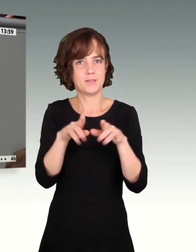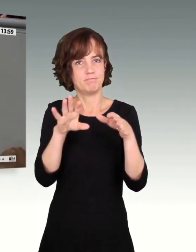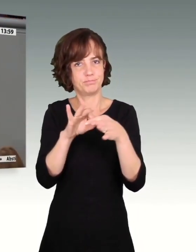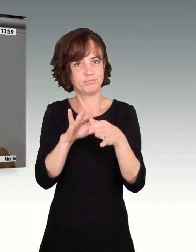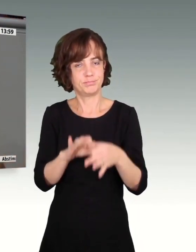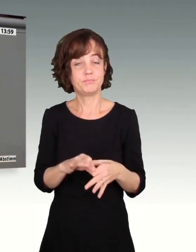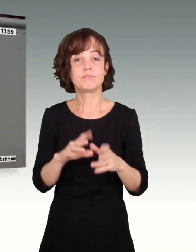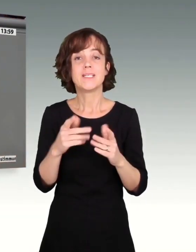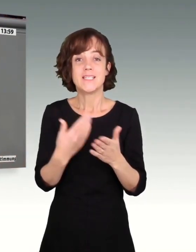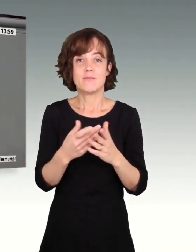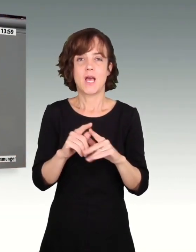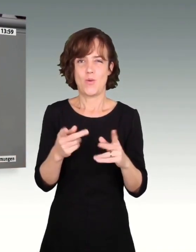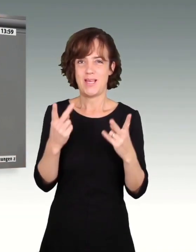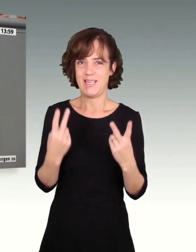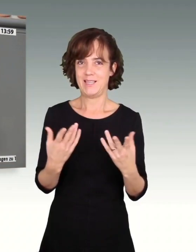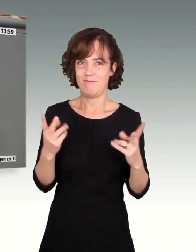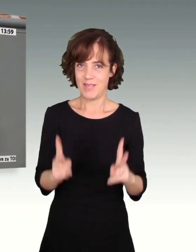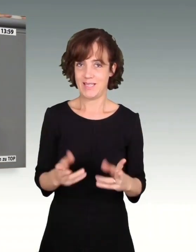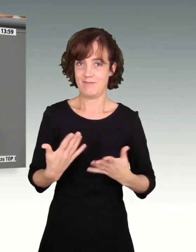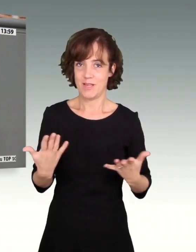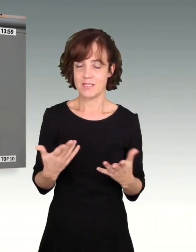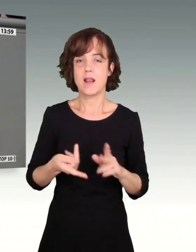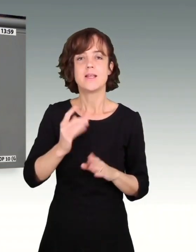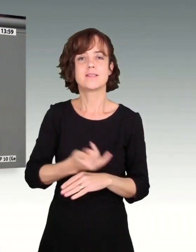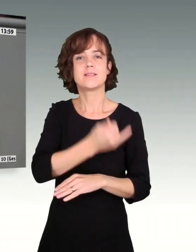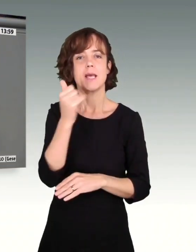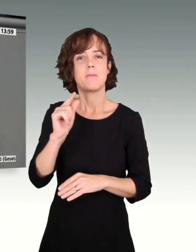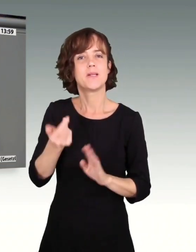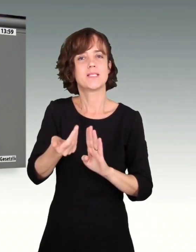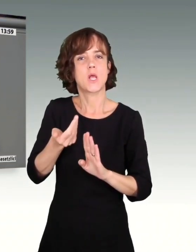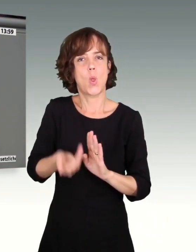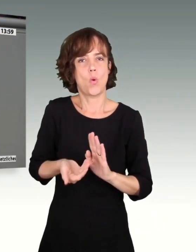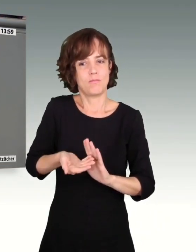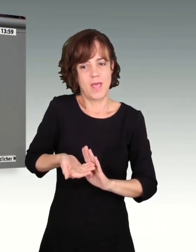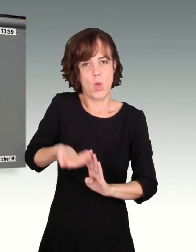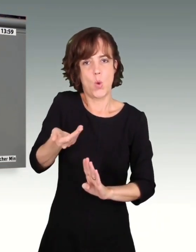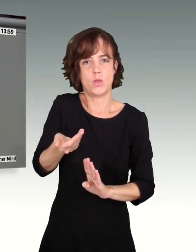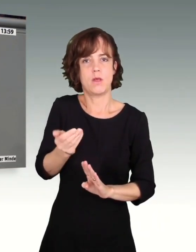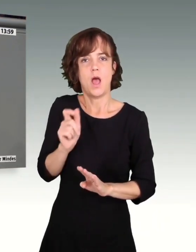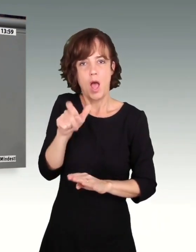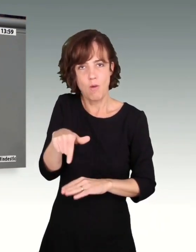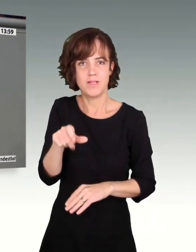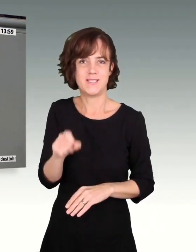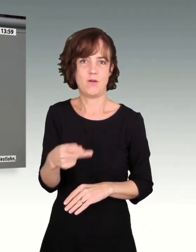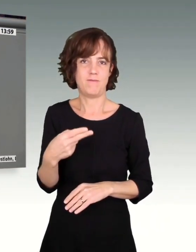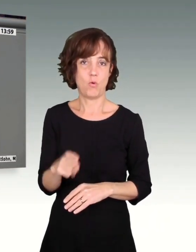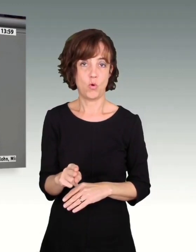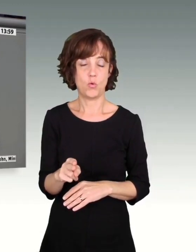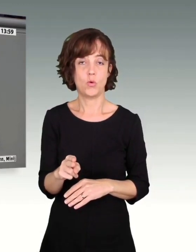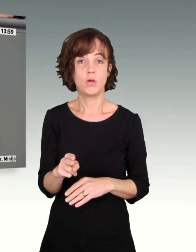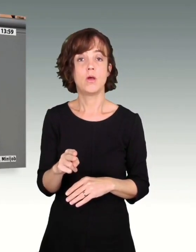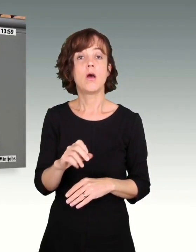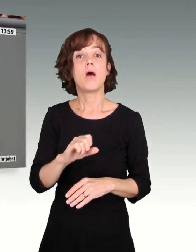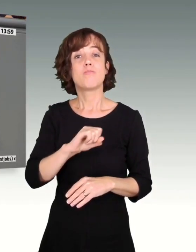richtig war auch deshalb, dass wir im letzten Jahr den Mindestlohn auf 12 Euro erhöht haben. Denn davon profitieren vor allem